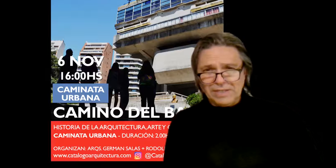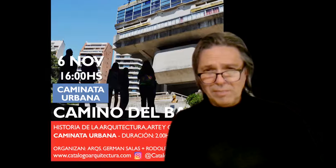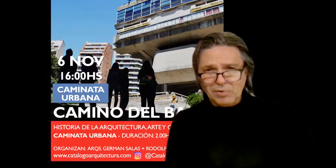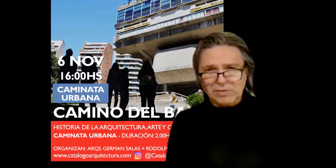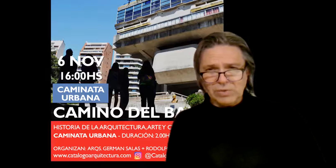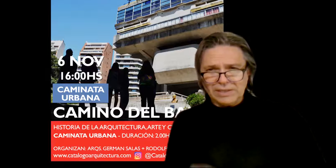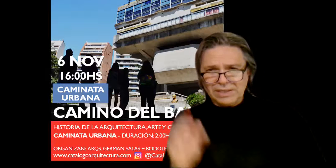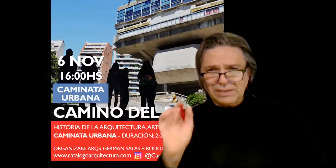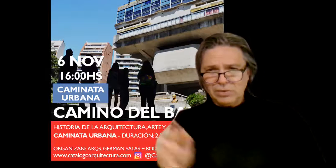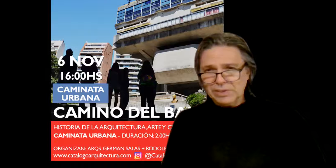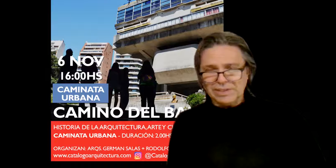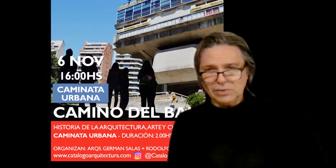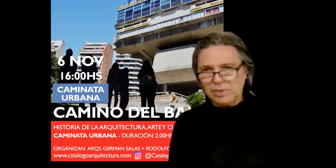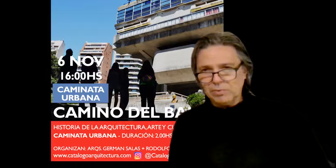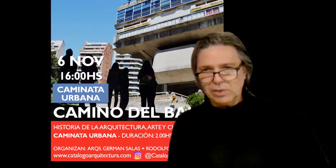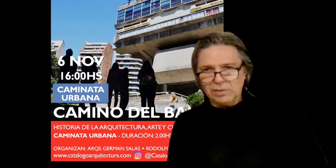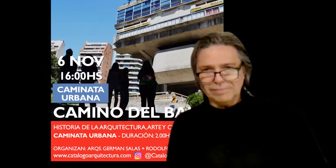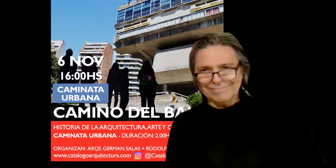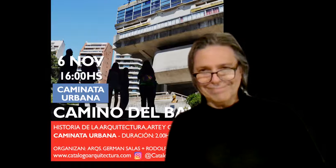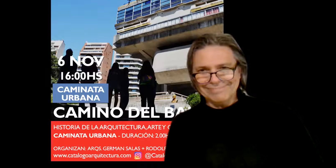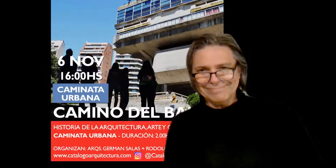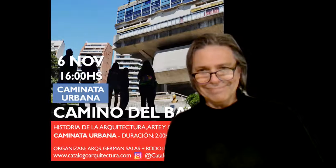tiempo y el lugar. catalogoarquitectura.com Gracias. Gracias. Gracias.